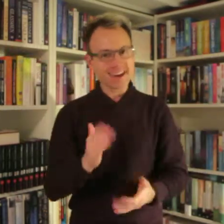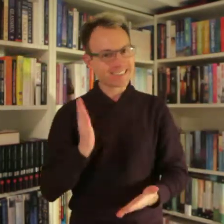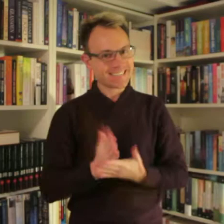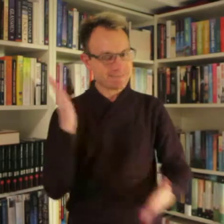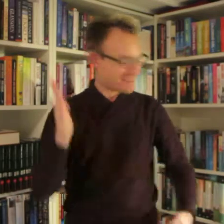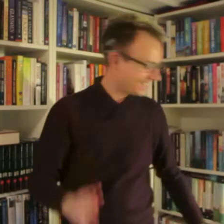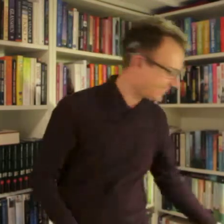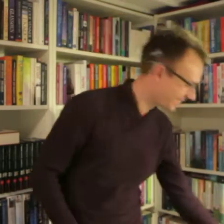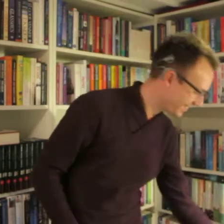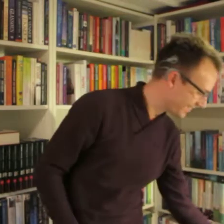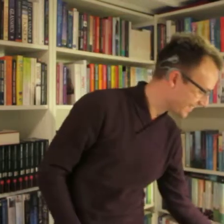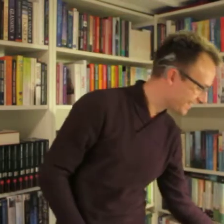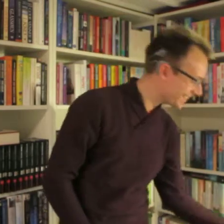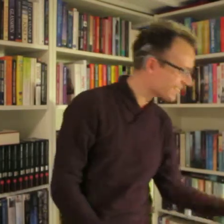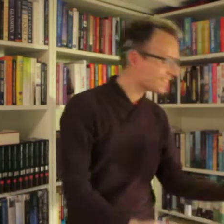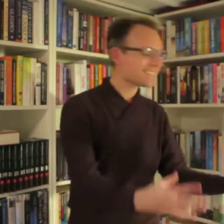nemlig...